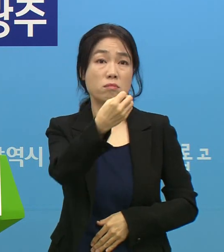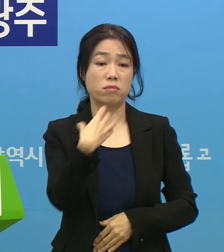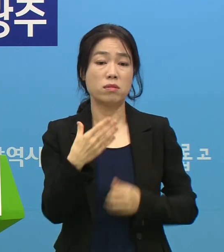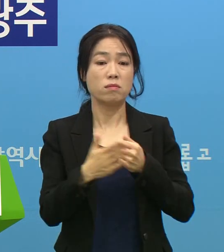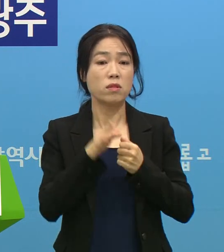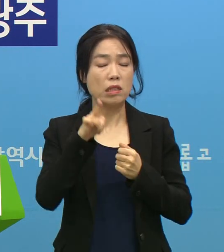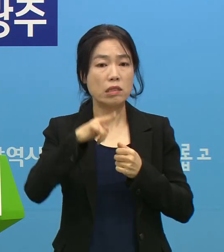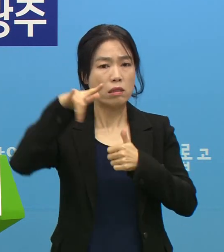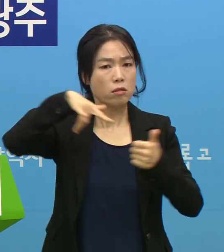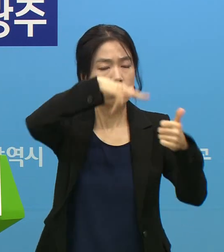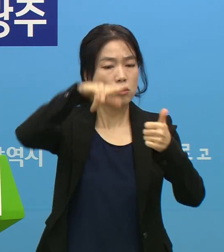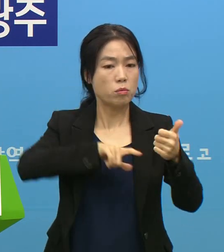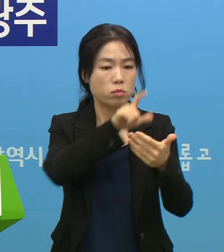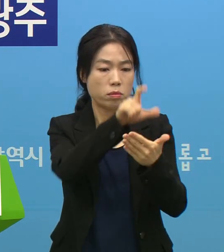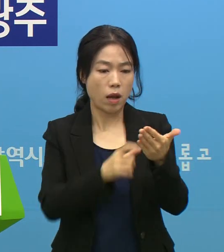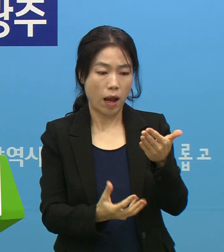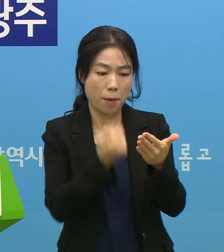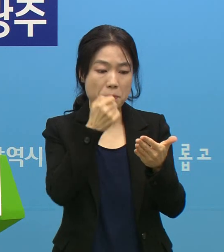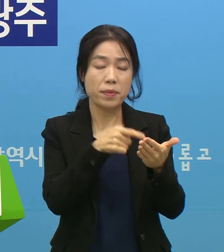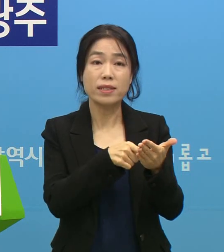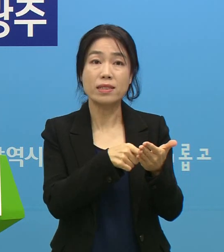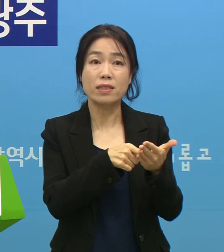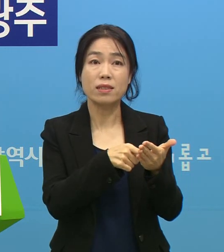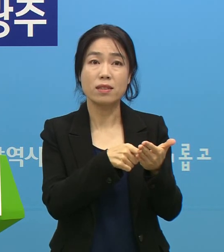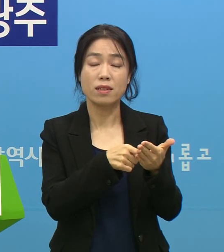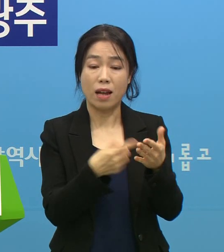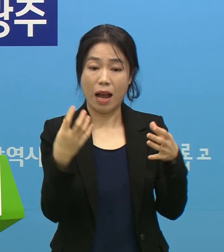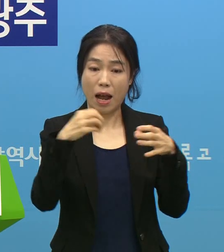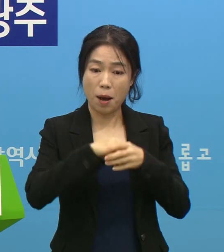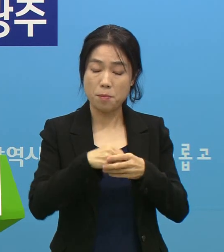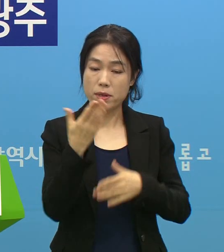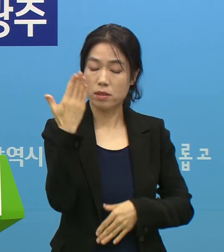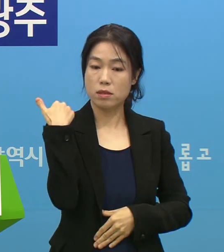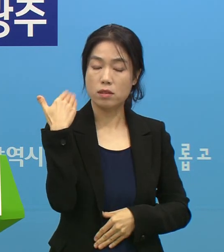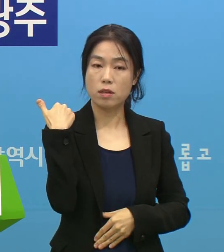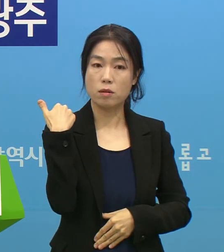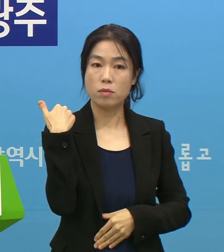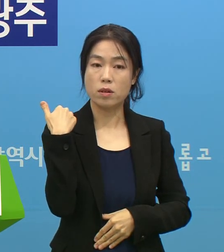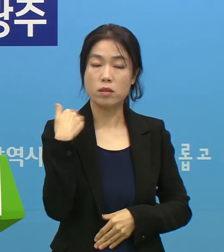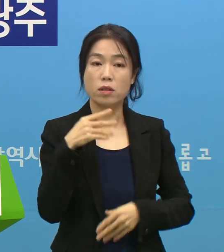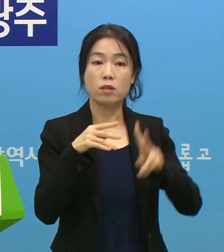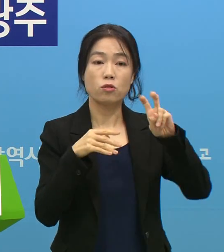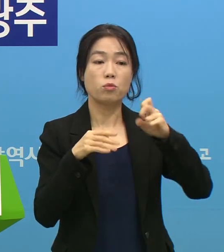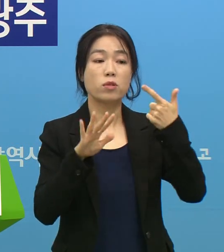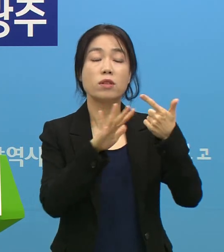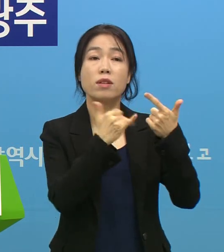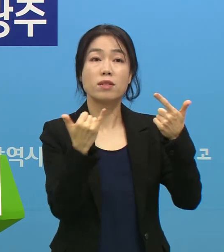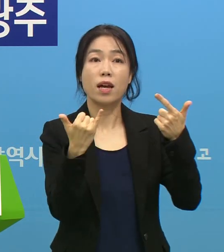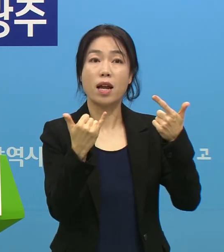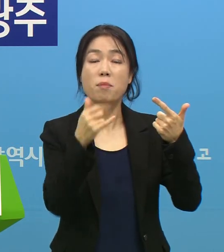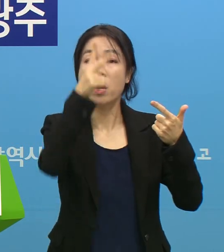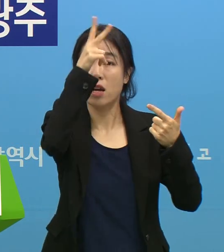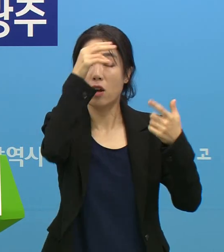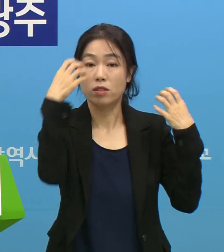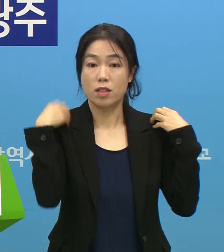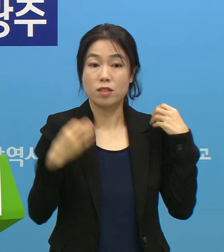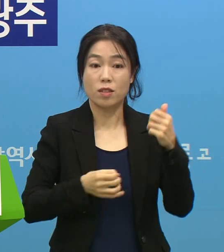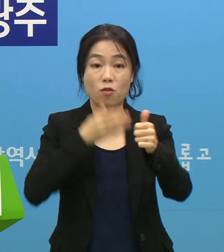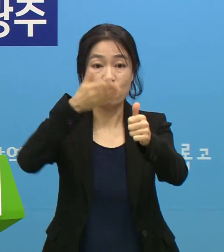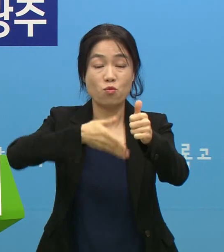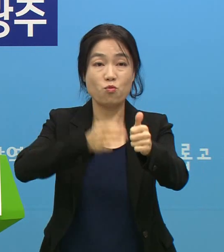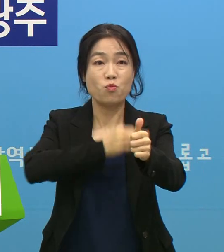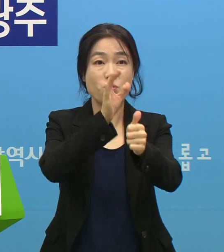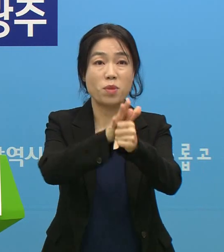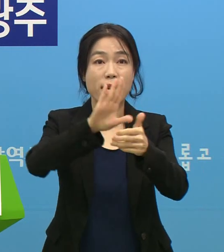이 GPS 명단을 확보된 이 명단을 포함해서 지난번에 26명을 경찰청에 의뢰를 할 때